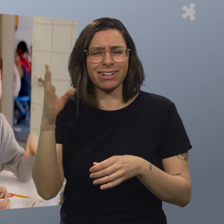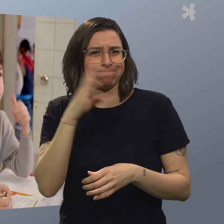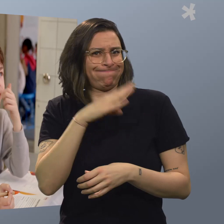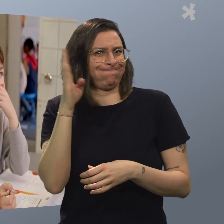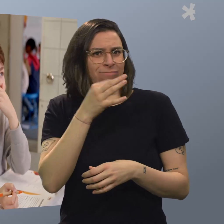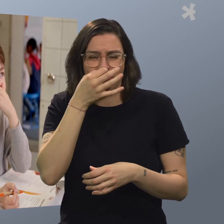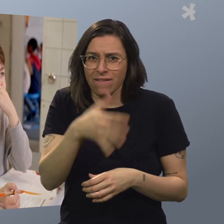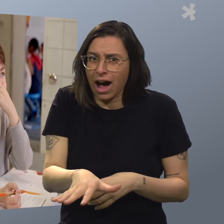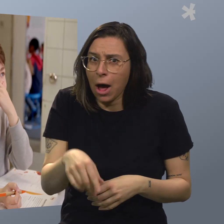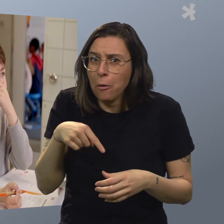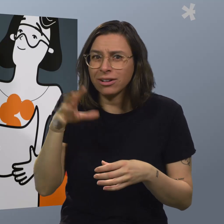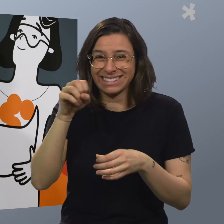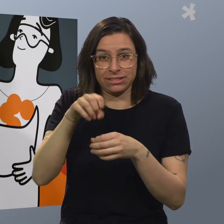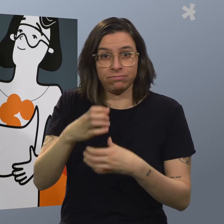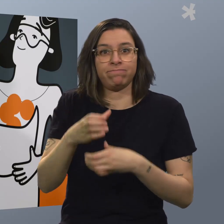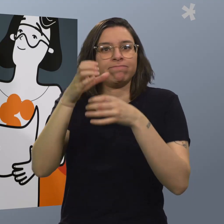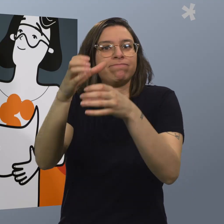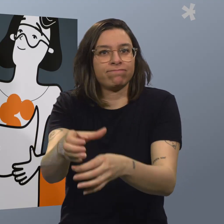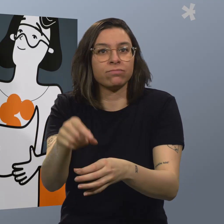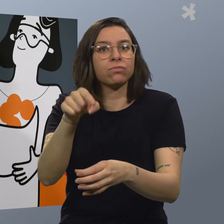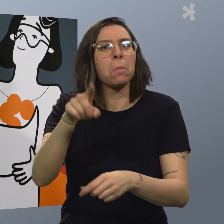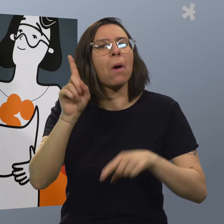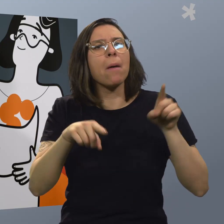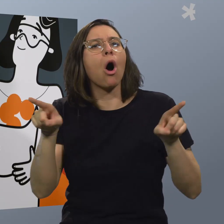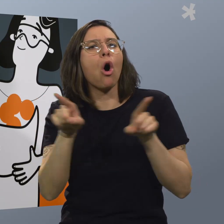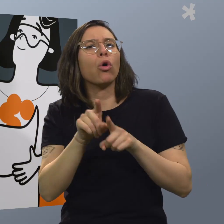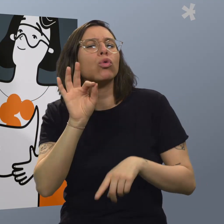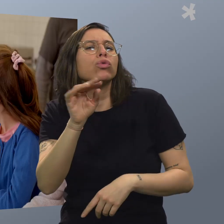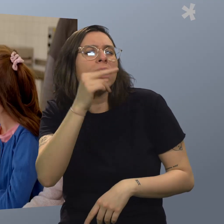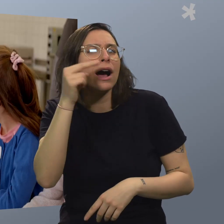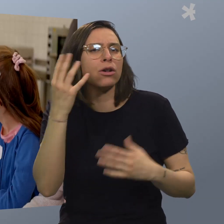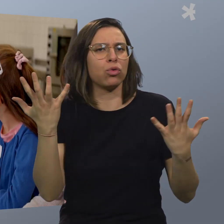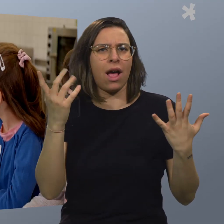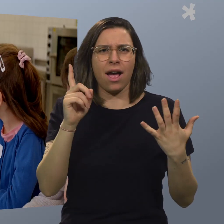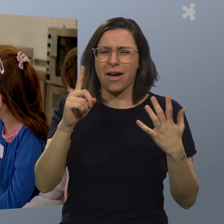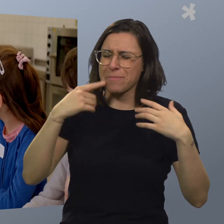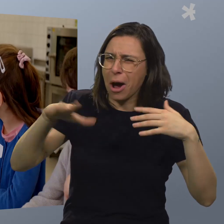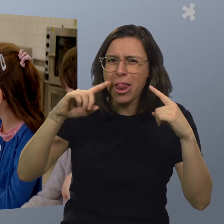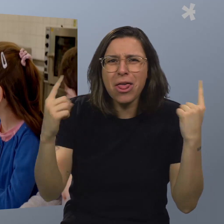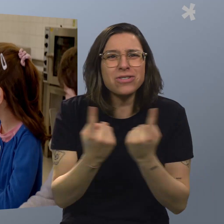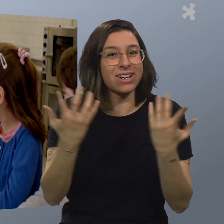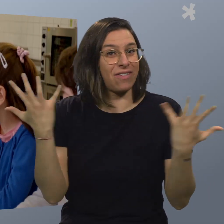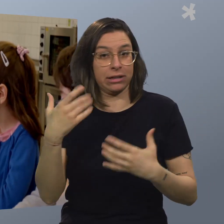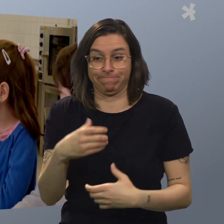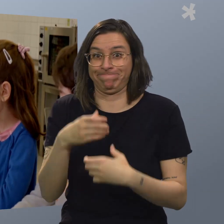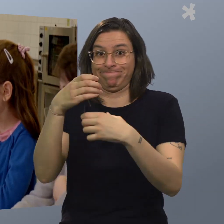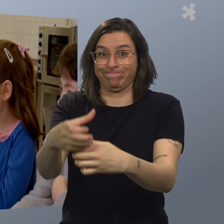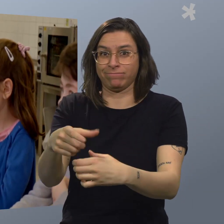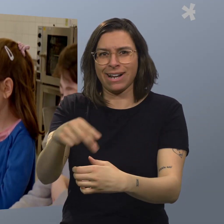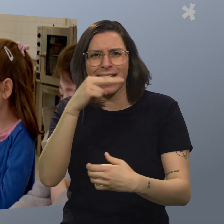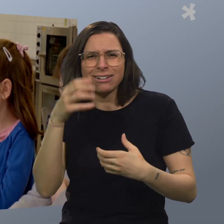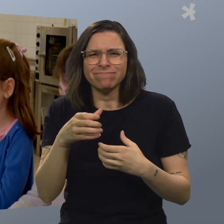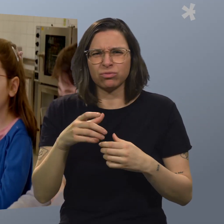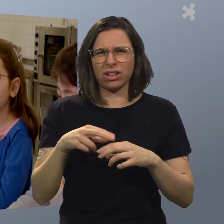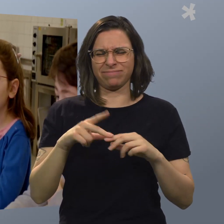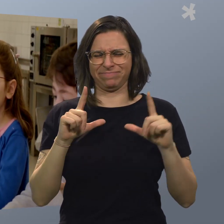da sind auch verdorbene Sachen drin in den Fläschchen und auch gute Gerüche drin. Am lustigsten ist es, wenn die anderen dran